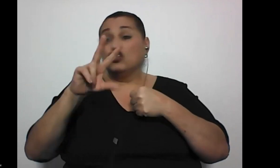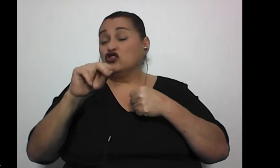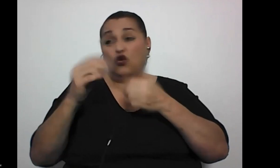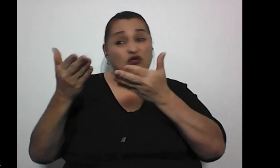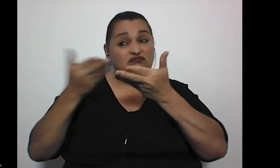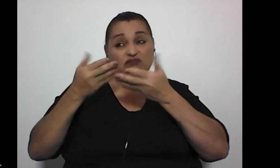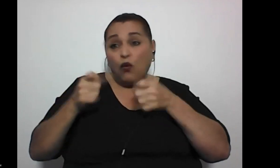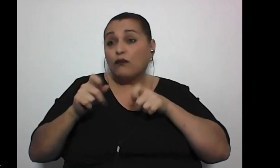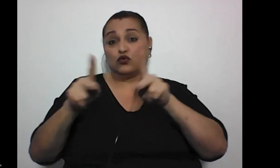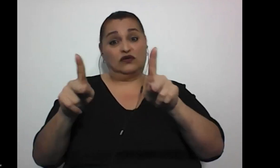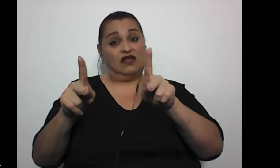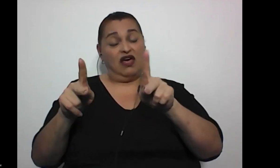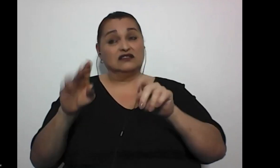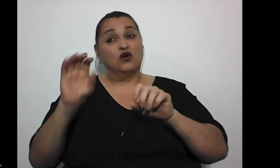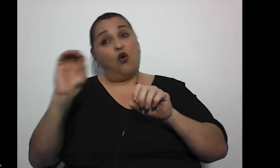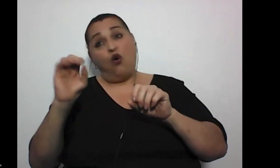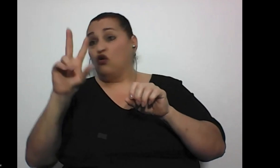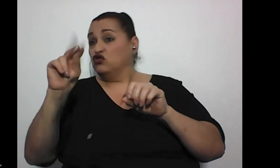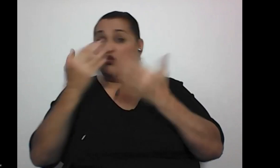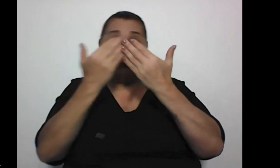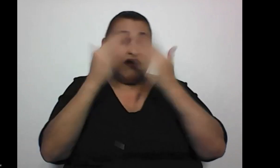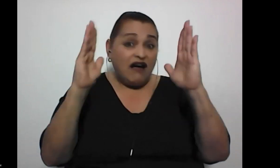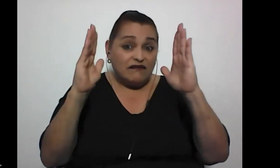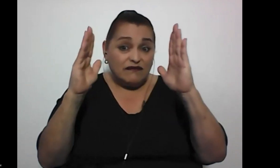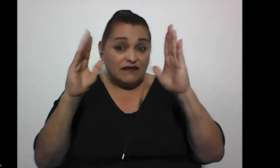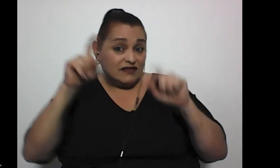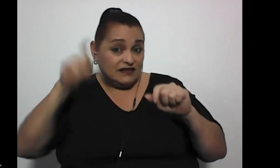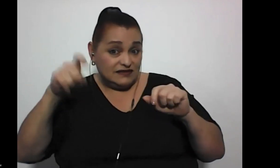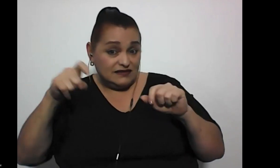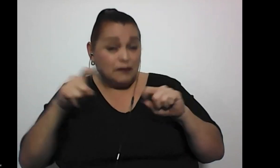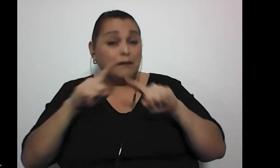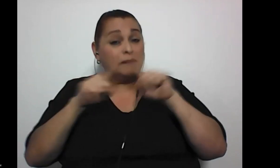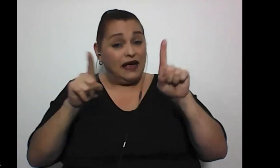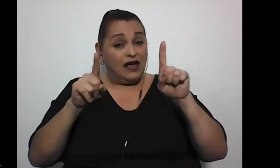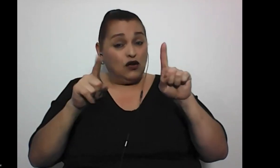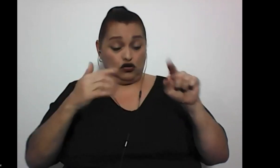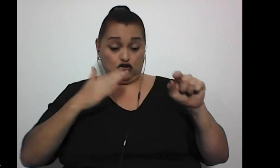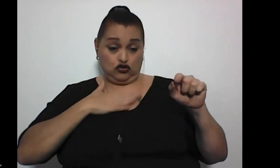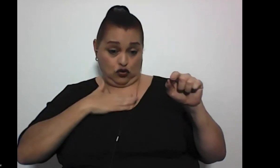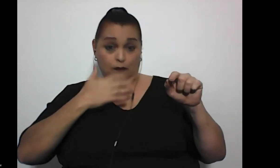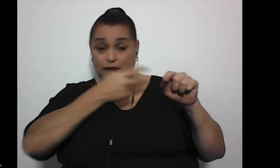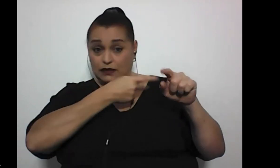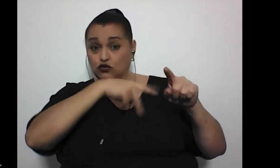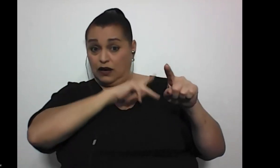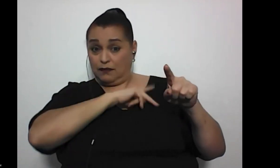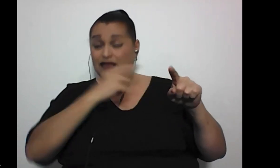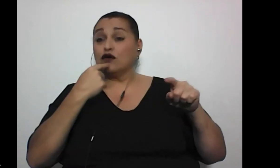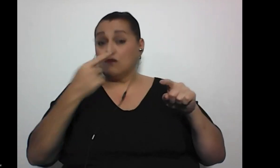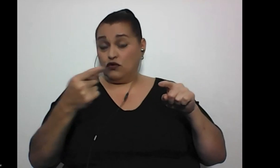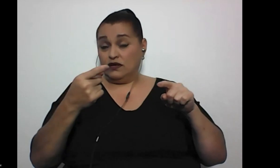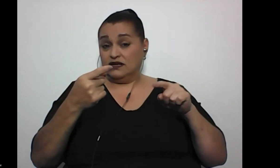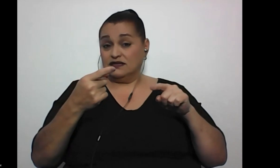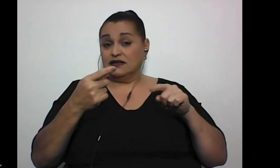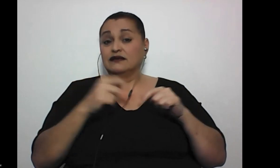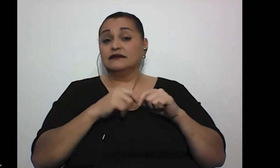oportunidades o no se nos abran las puertas necesarias, porque en el caso mío, digamos, como lo dijeron anteriormente